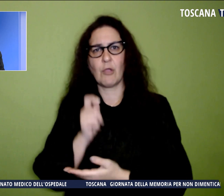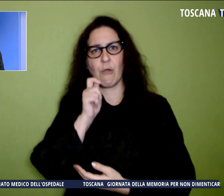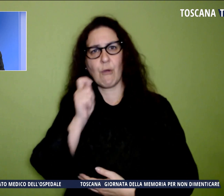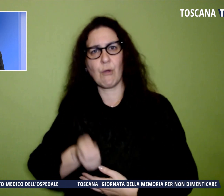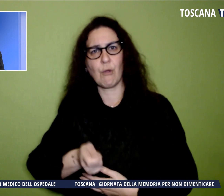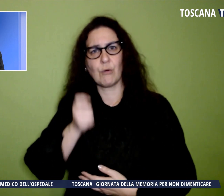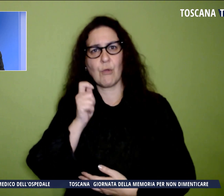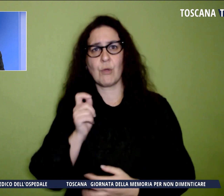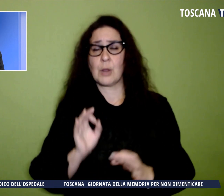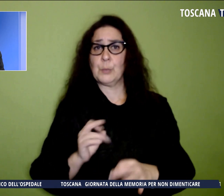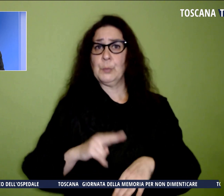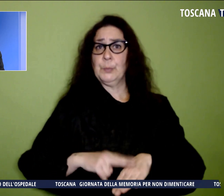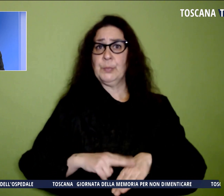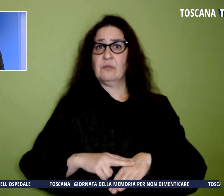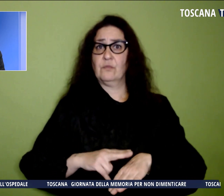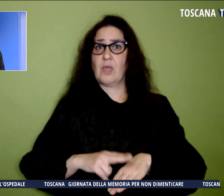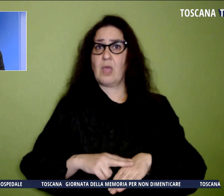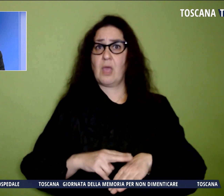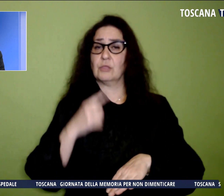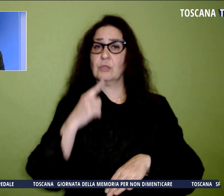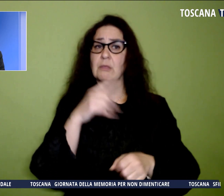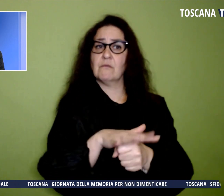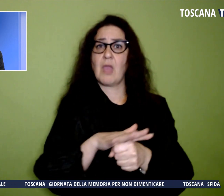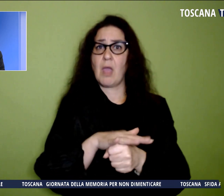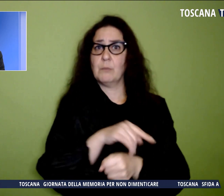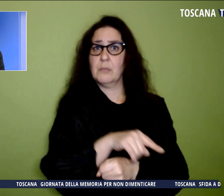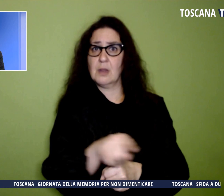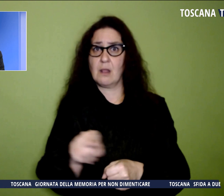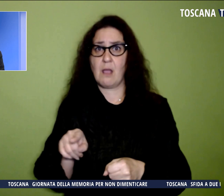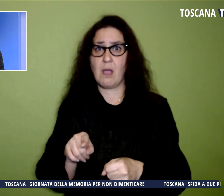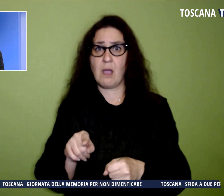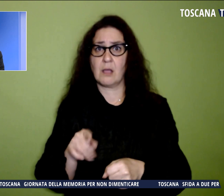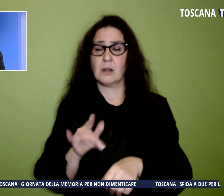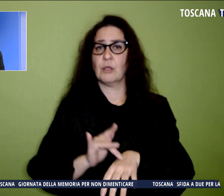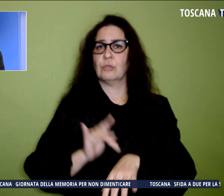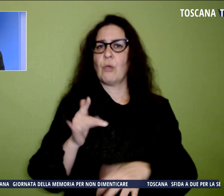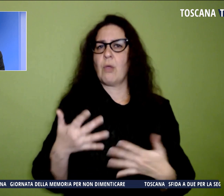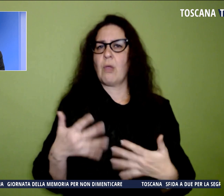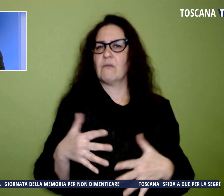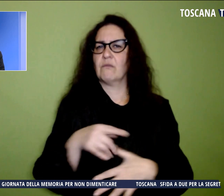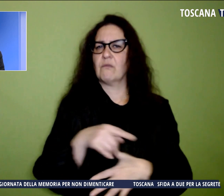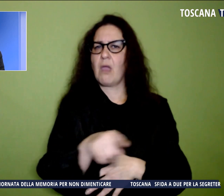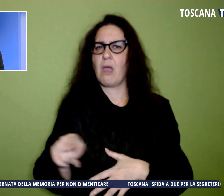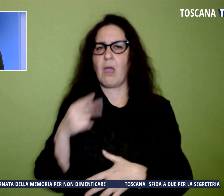stesso prefetto, ai familiari di coloro che hanno vissuto gli orrori nazisti.